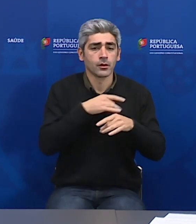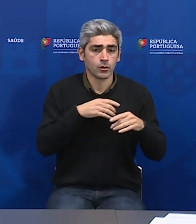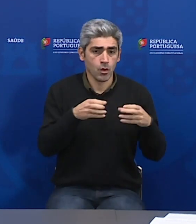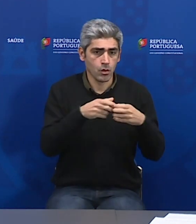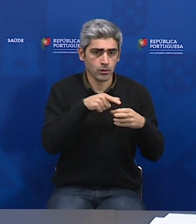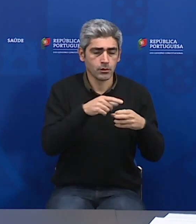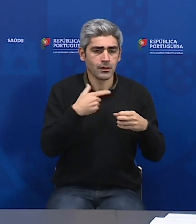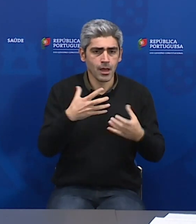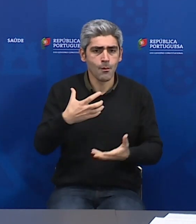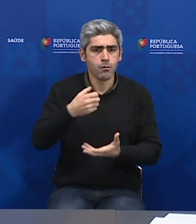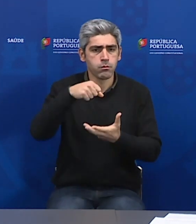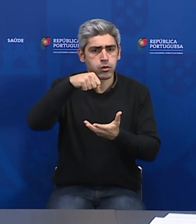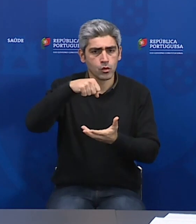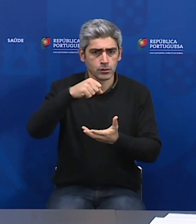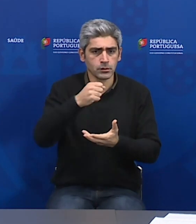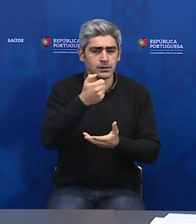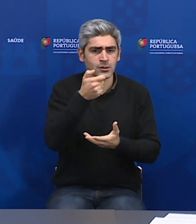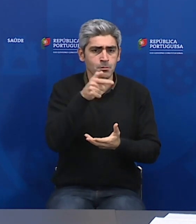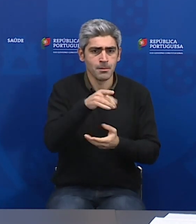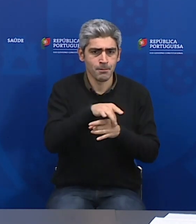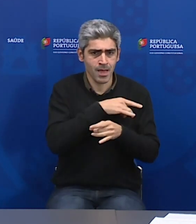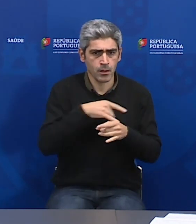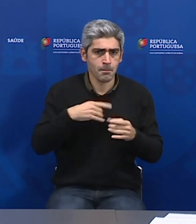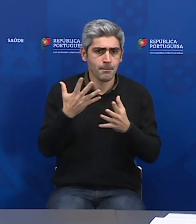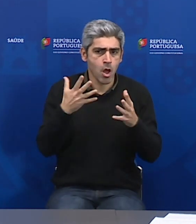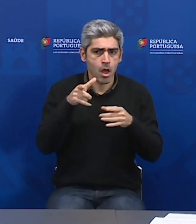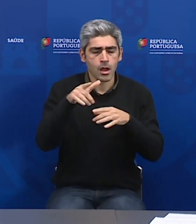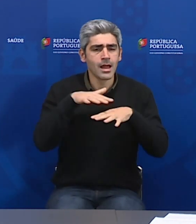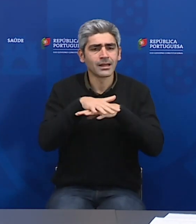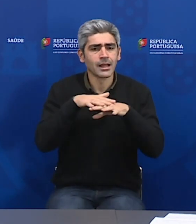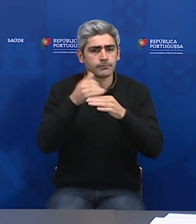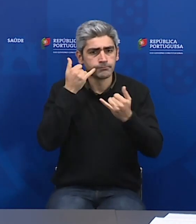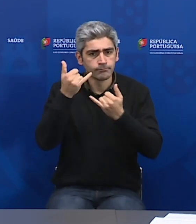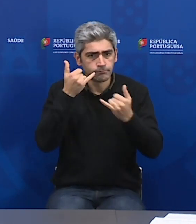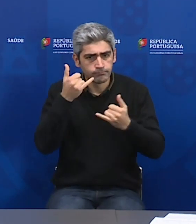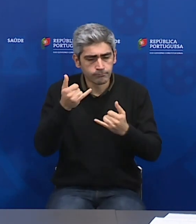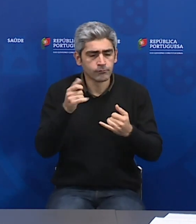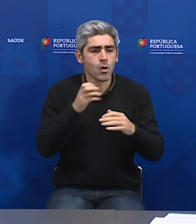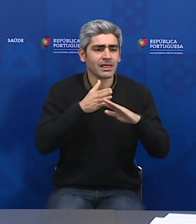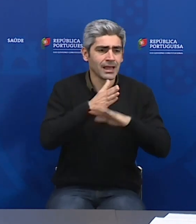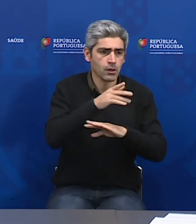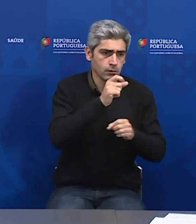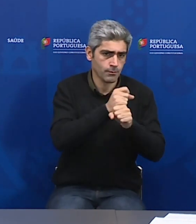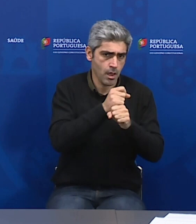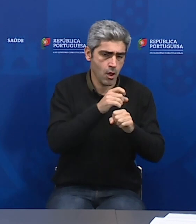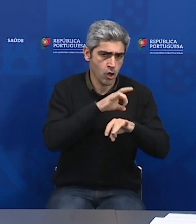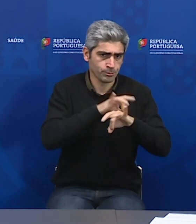dos quais muitos estão a ser aproveitados na linha LAM, em prestação direta de serviços nos hospitais.